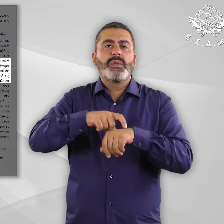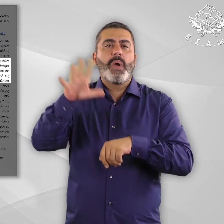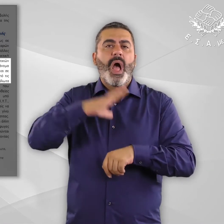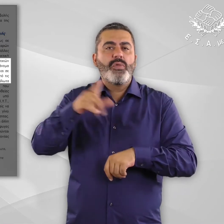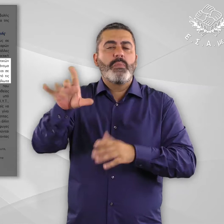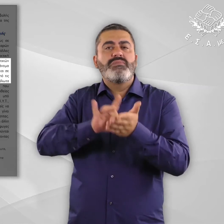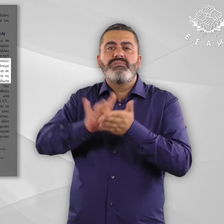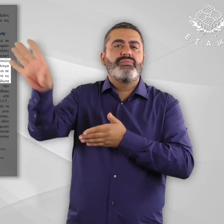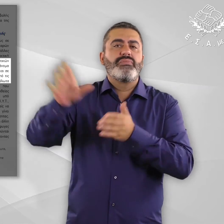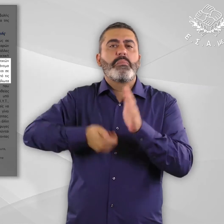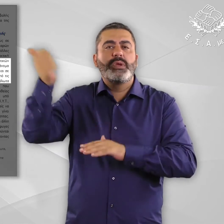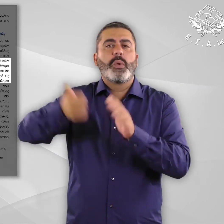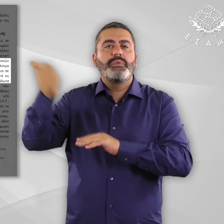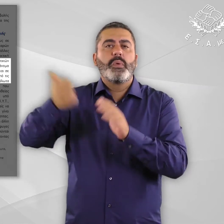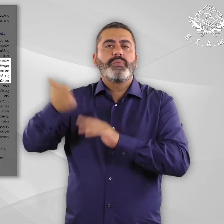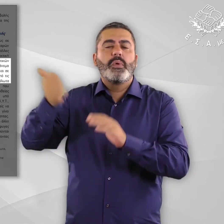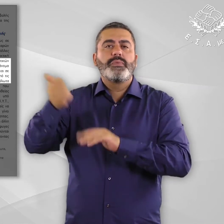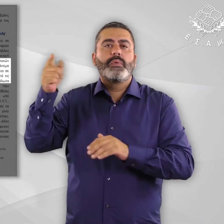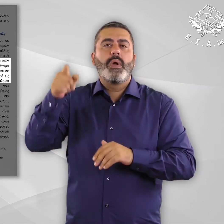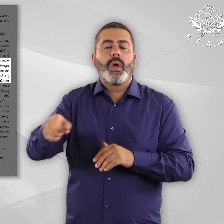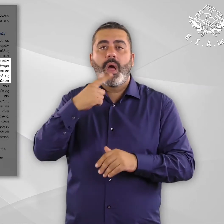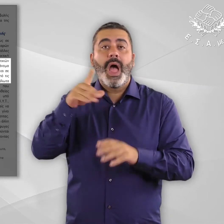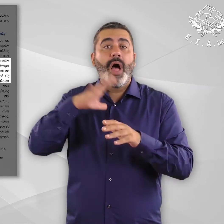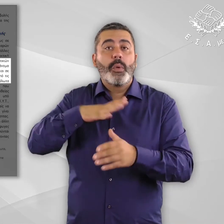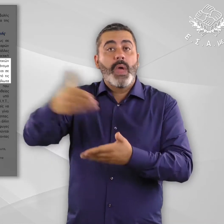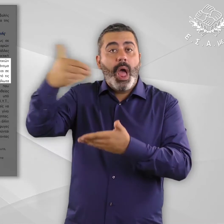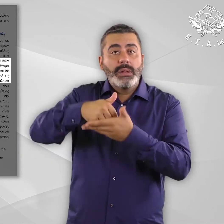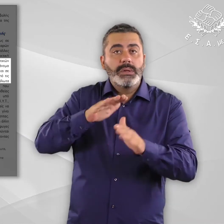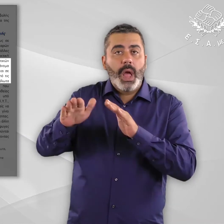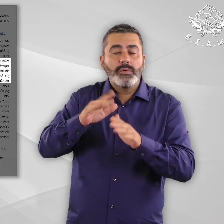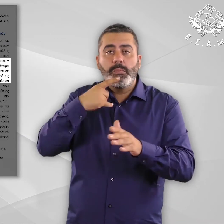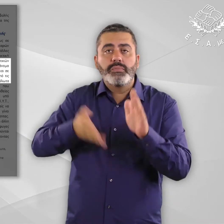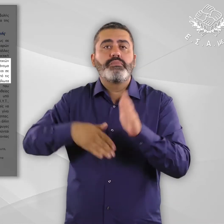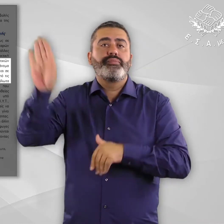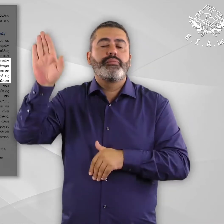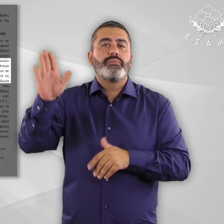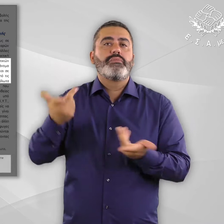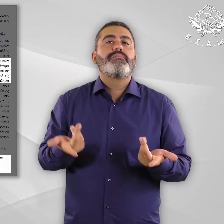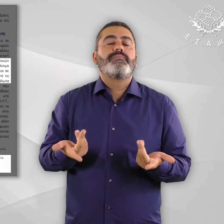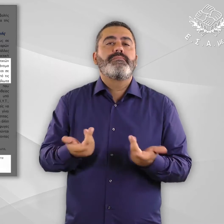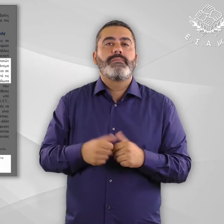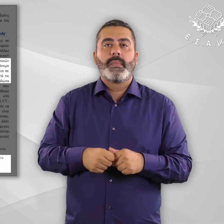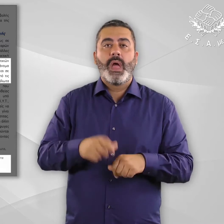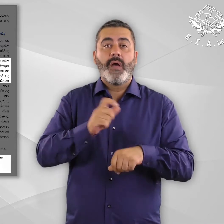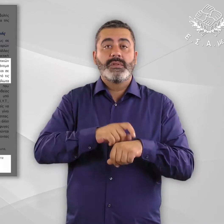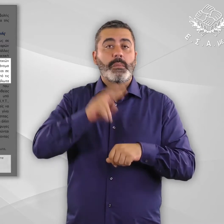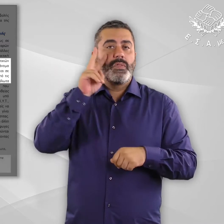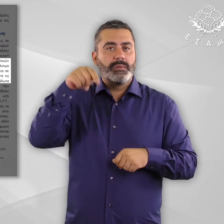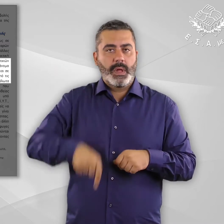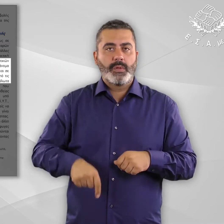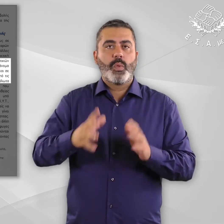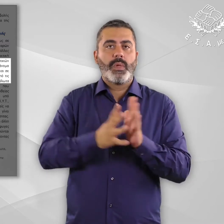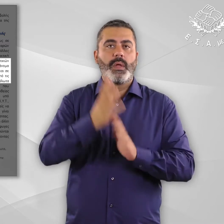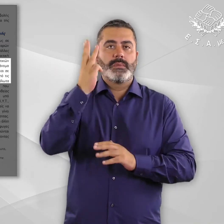τη χώρα, πρακτική που φαίνεται ότι έχει εφαρμοστεί και σε αιτούνται σαν σύλλο, ενώ σύμφωνα πάλι με καταγγελίες βλέπε υποσημείωση 13.